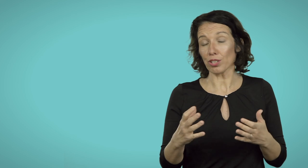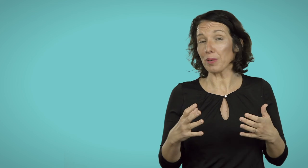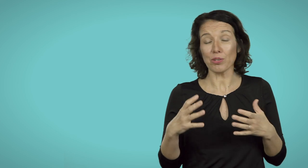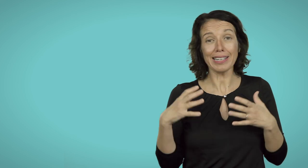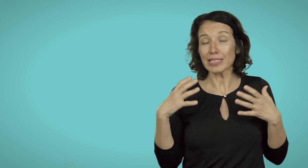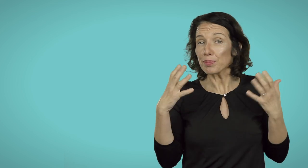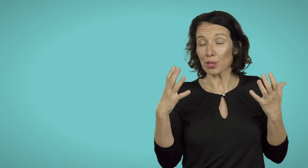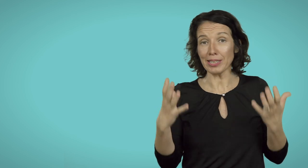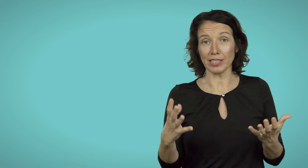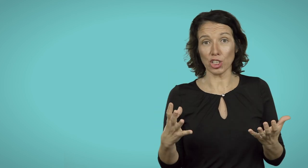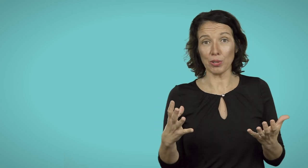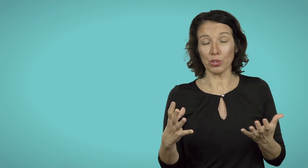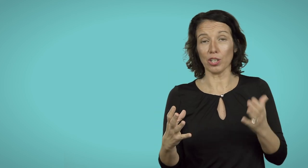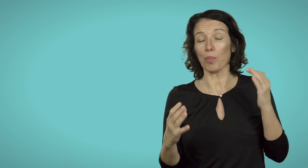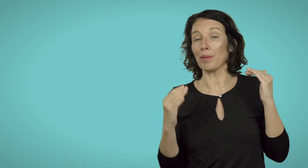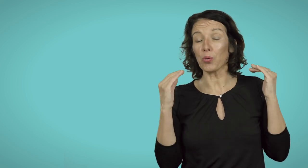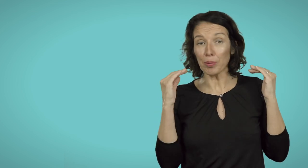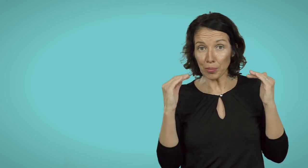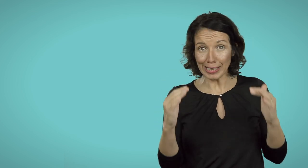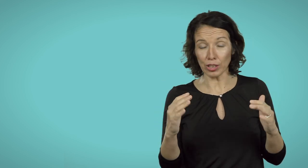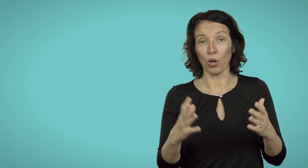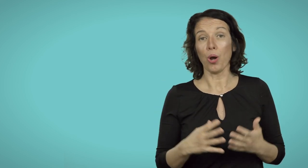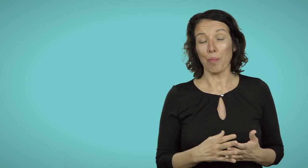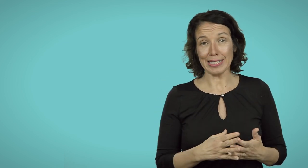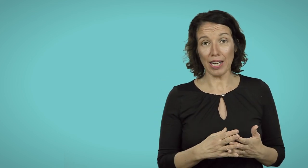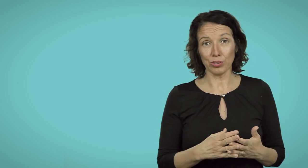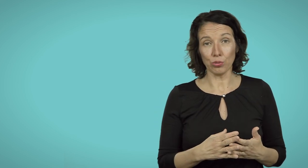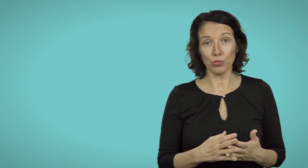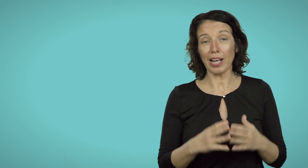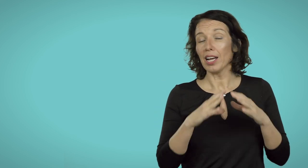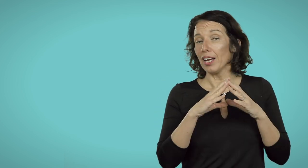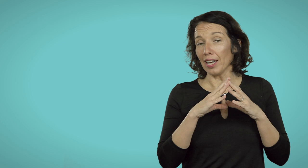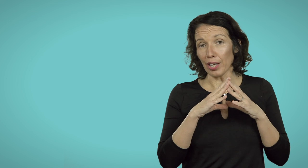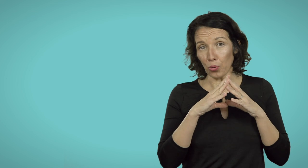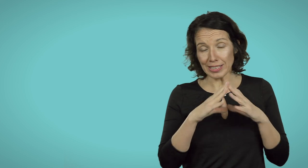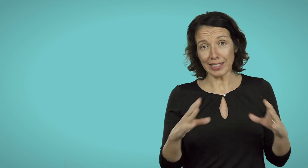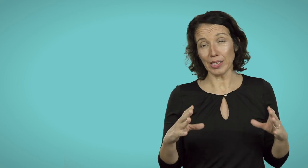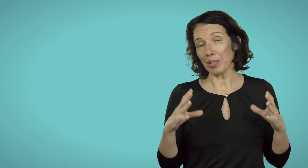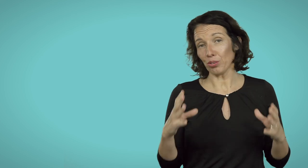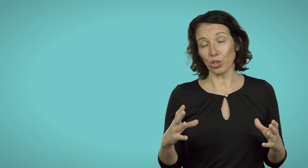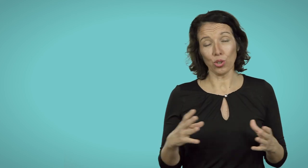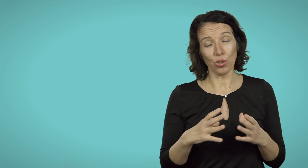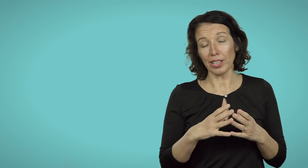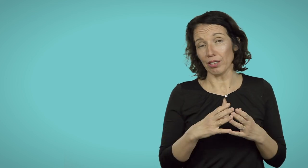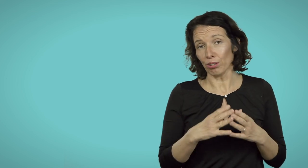ripreso anche semplicemente dieci minuti dopo ma in quel momento passava una nuvola, questo allineamento di colori non